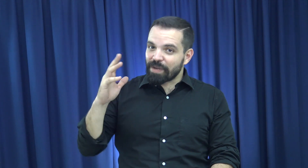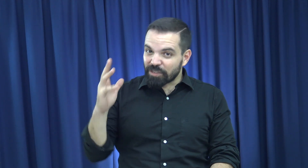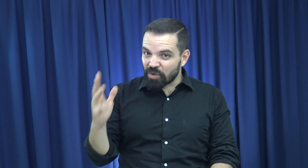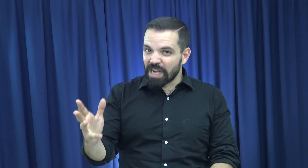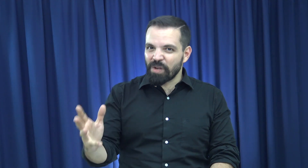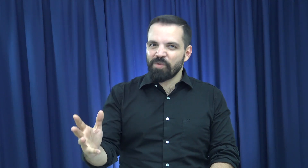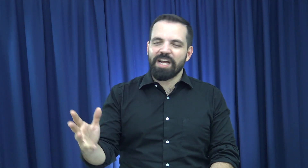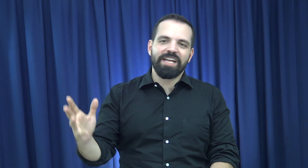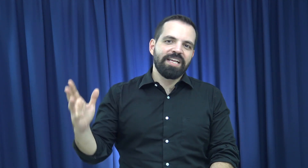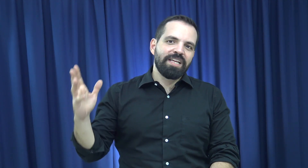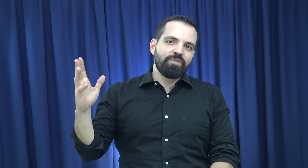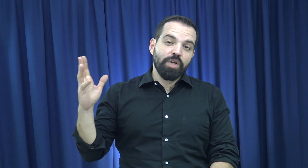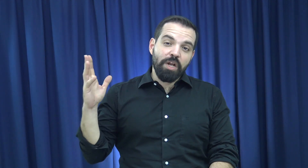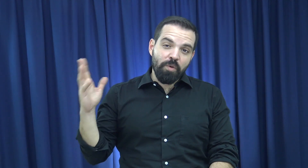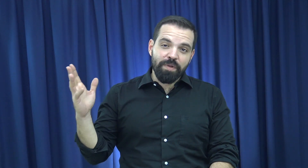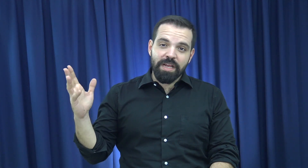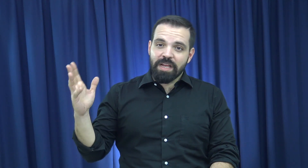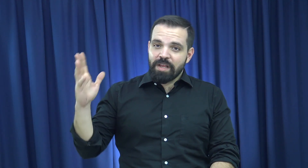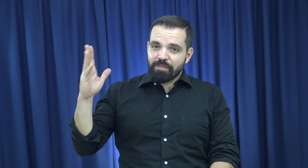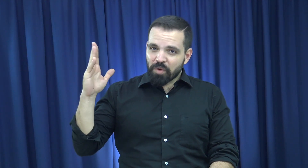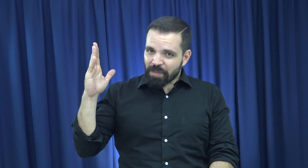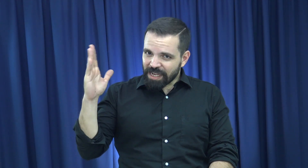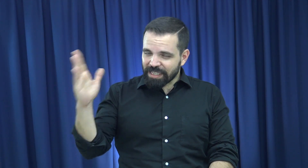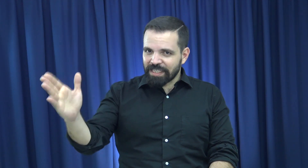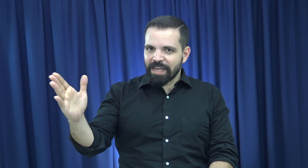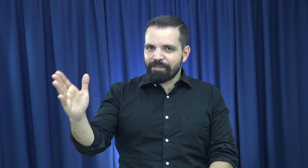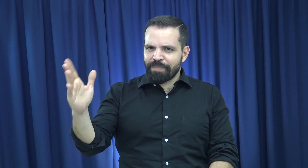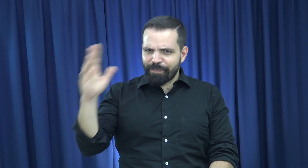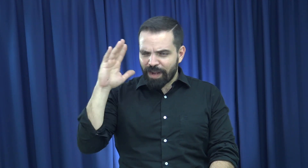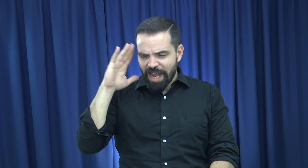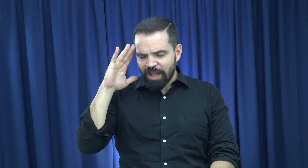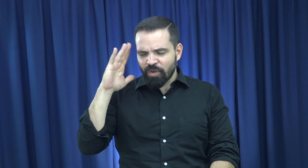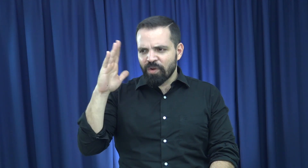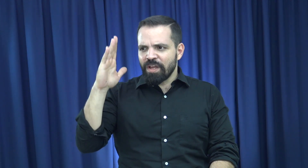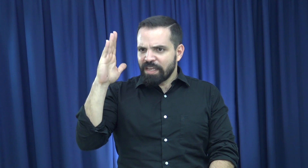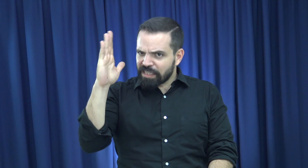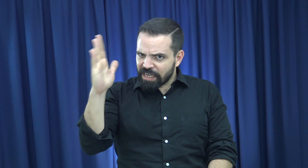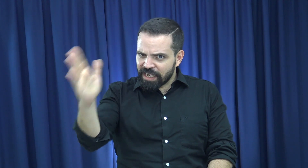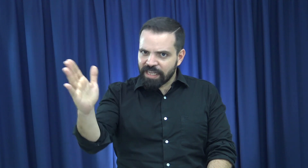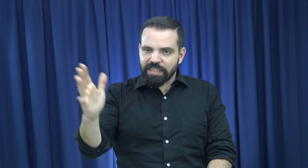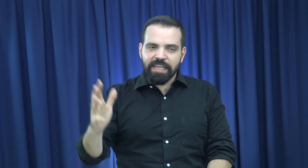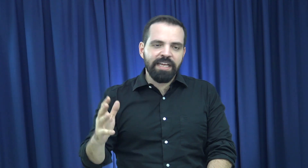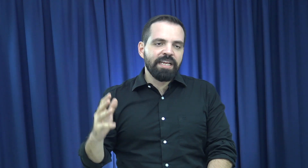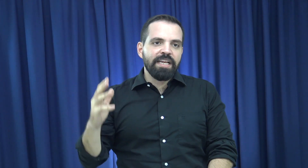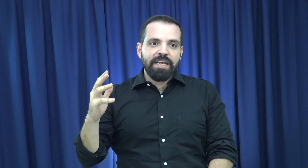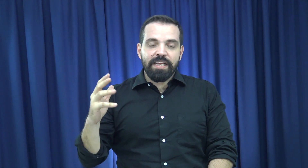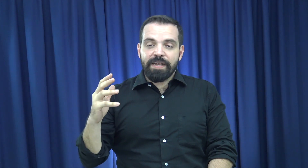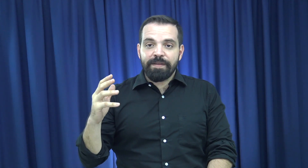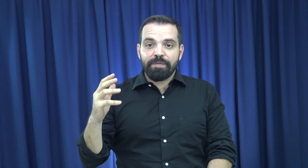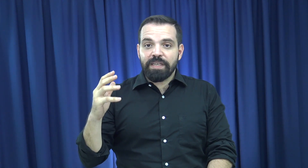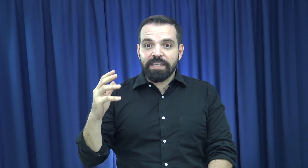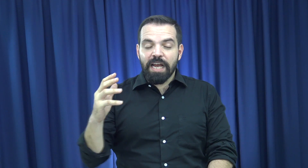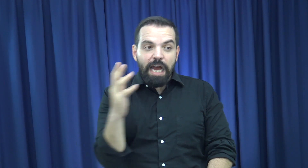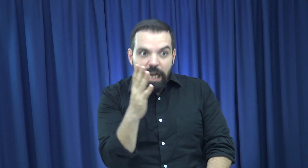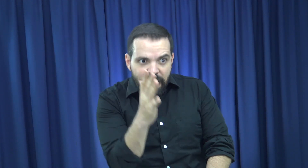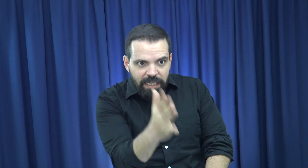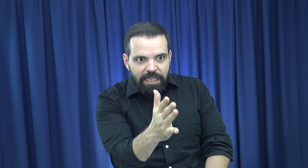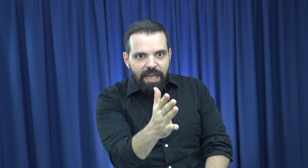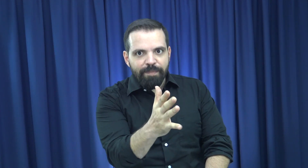persona alguna, porque el hombre por más que sea preparado, inteligente, que sea alerta